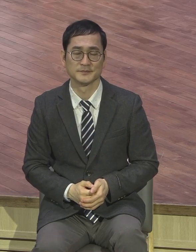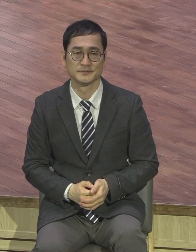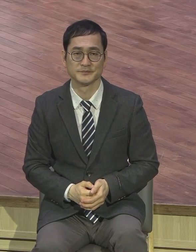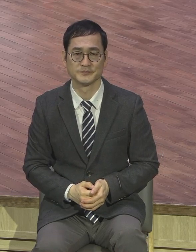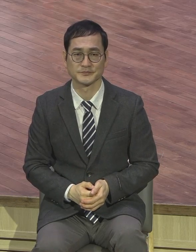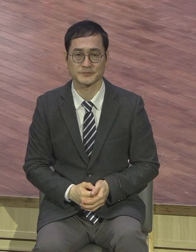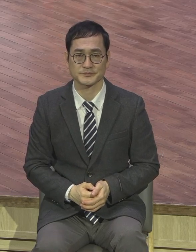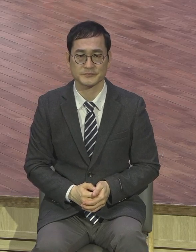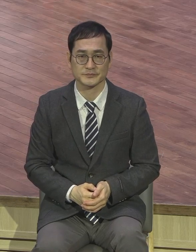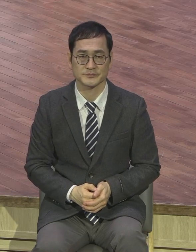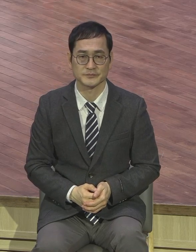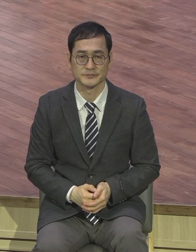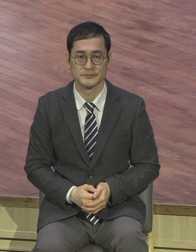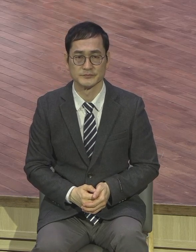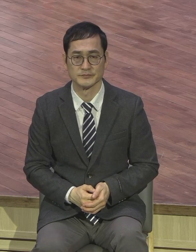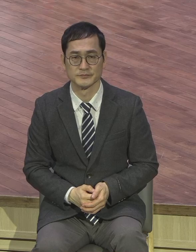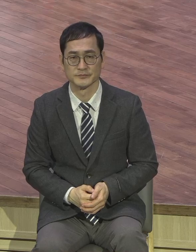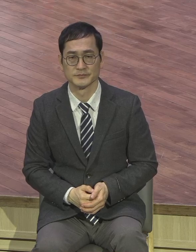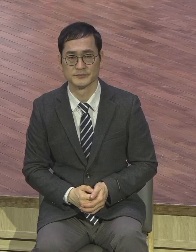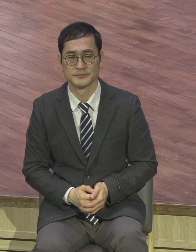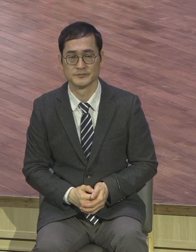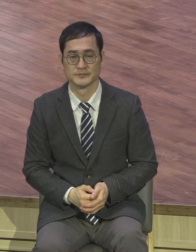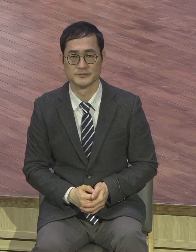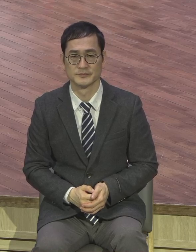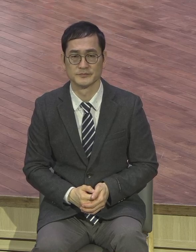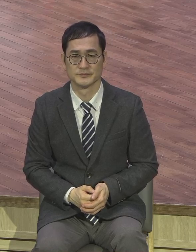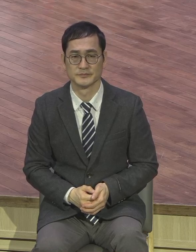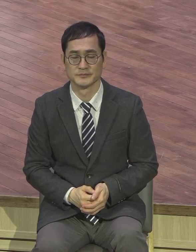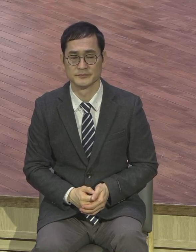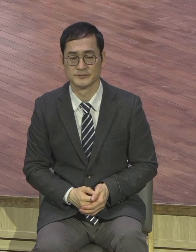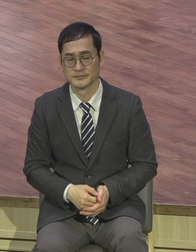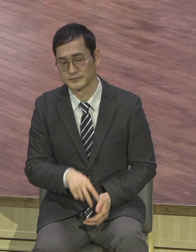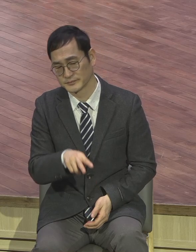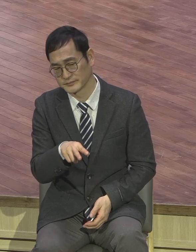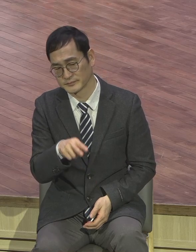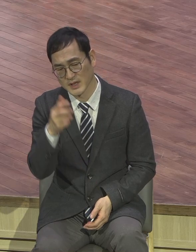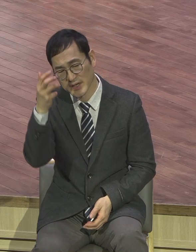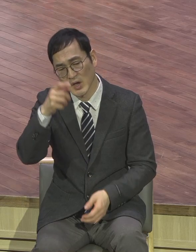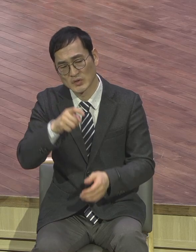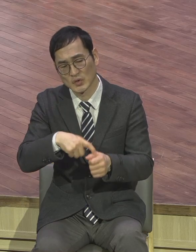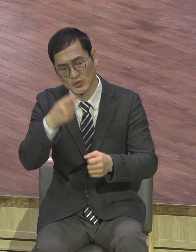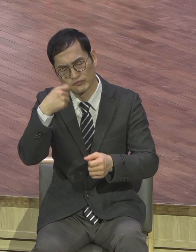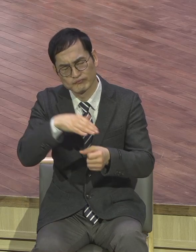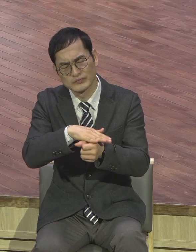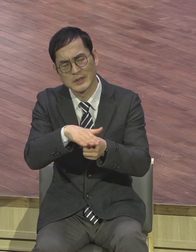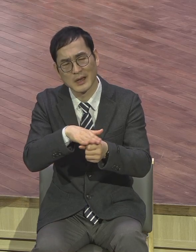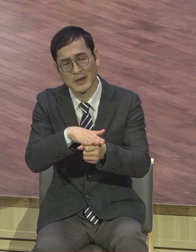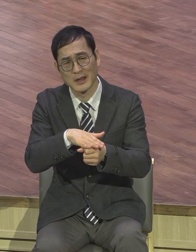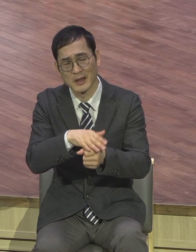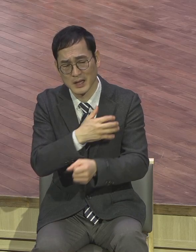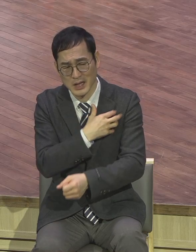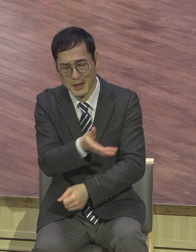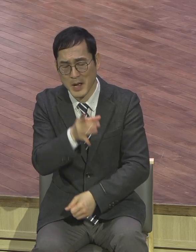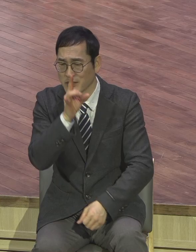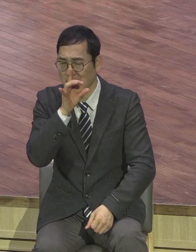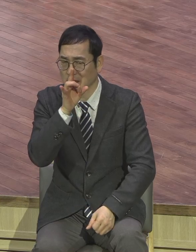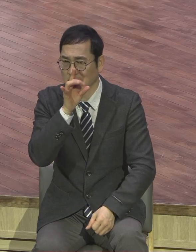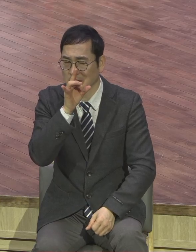만나는 순간에 그 영혼 볼 때 안타까워서 견딜 수 없어요. 가만히 못 있어요. 그래서 그 속에